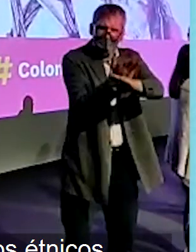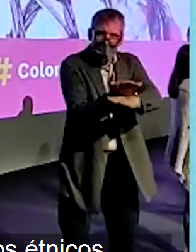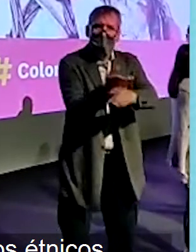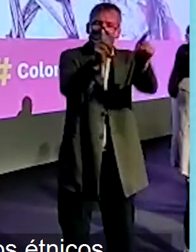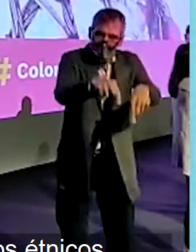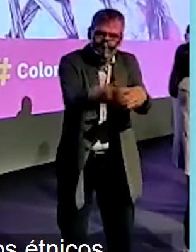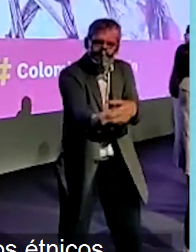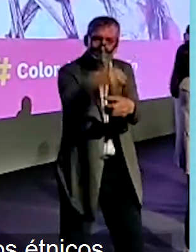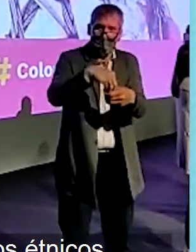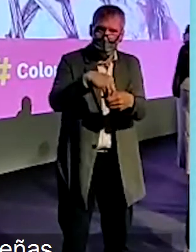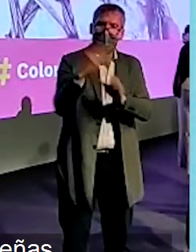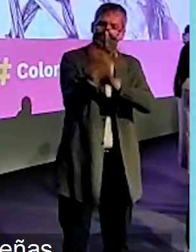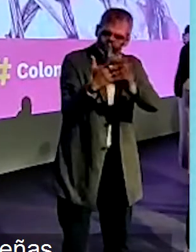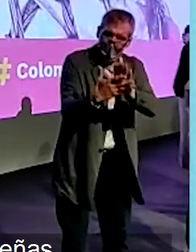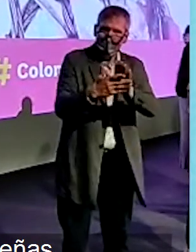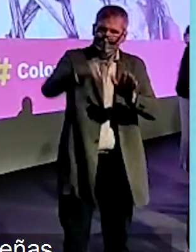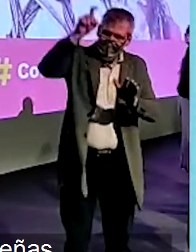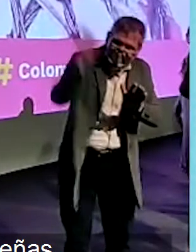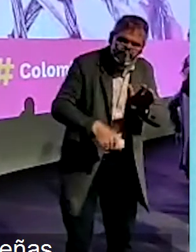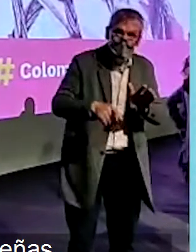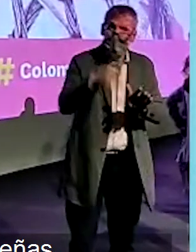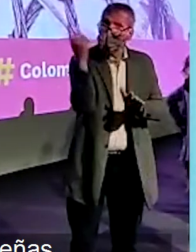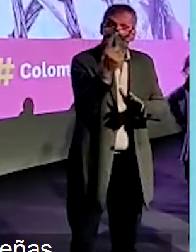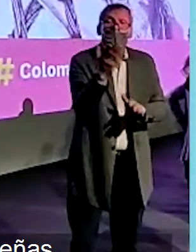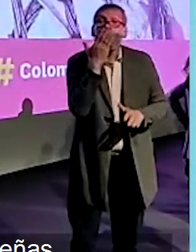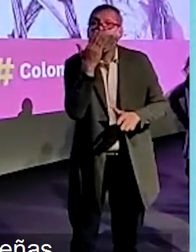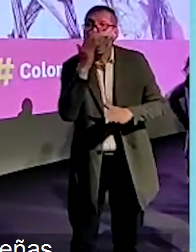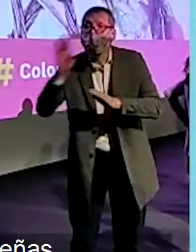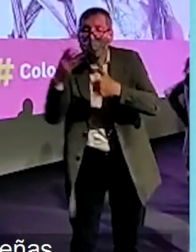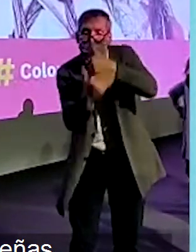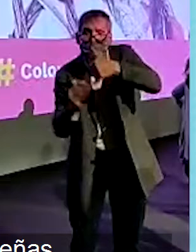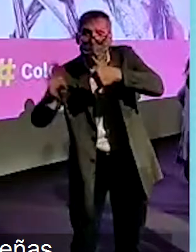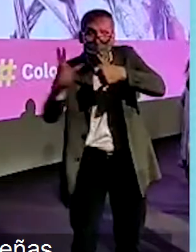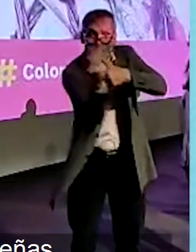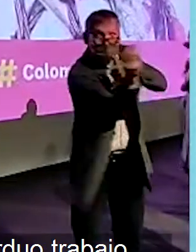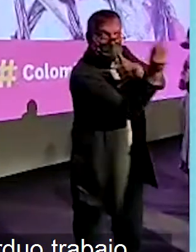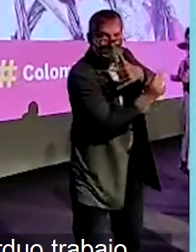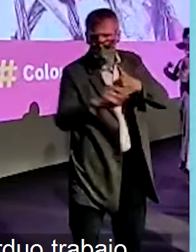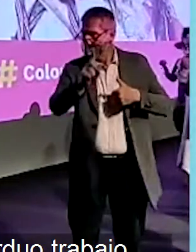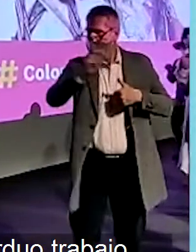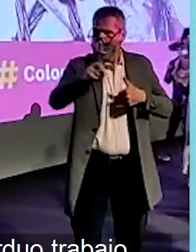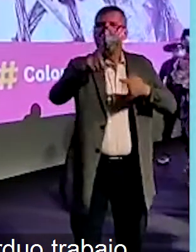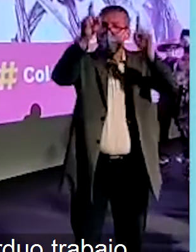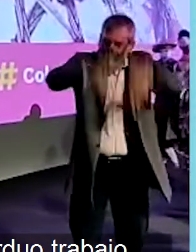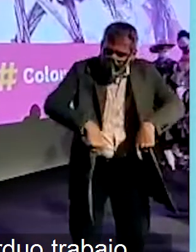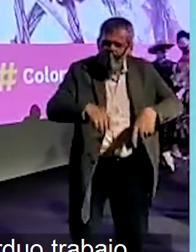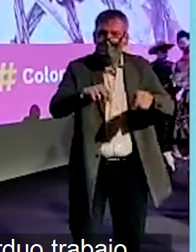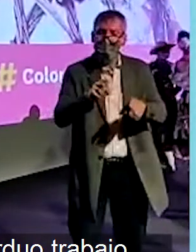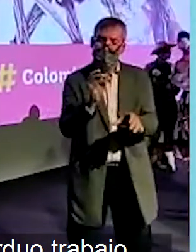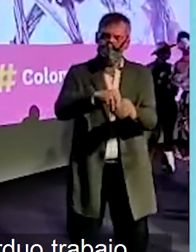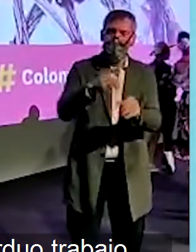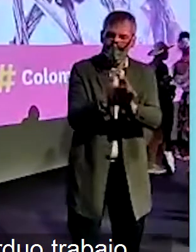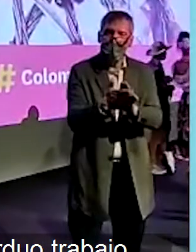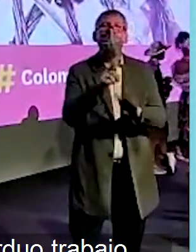era para los grupos étnicos, haciendo énfasis en que la lengua de señas debía estar allí